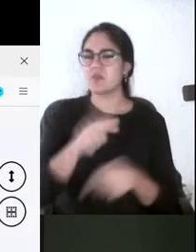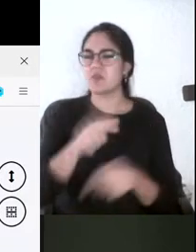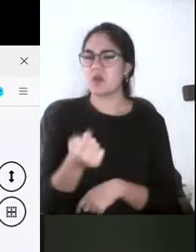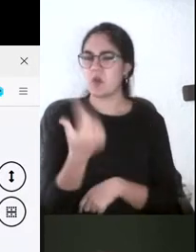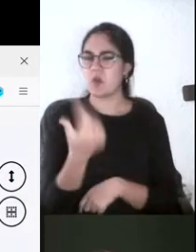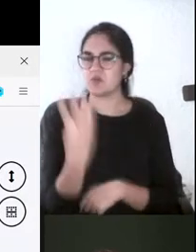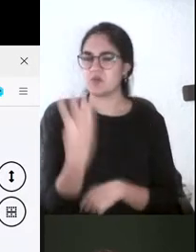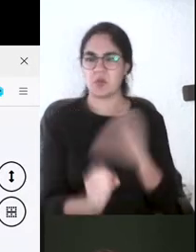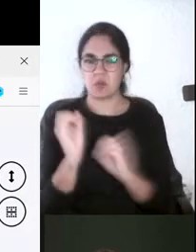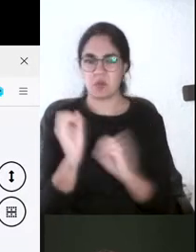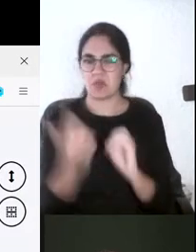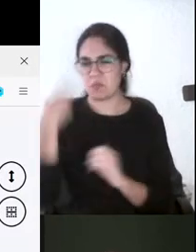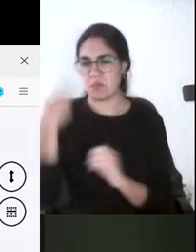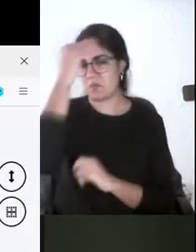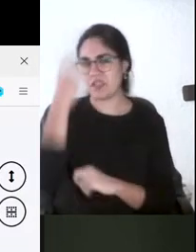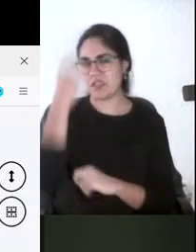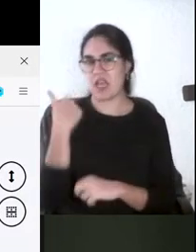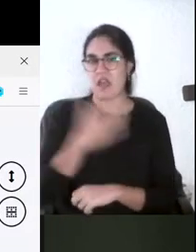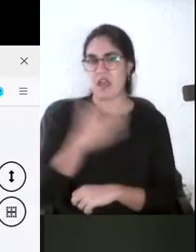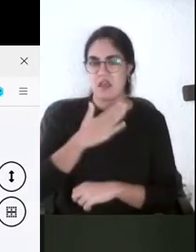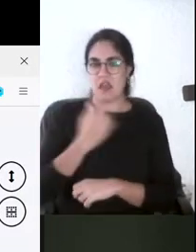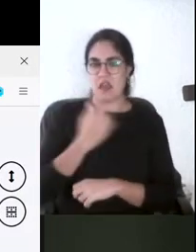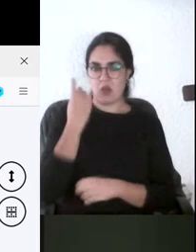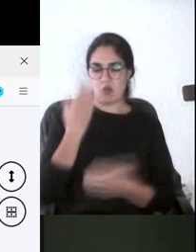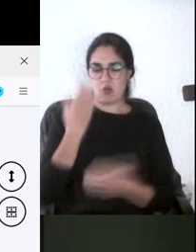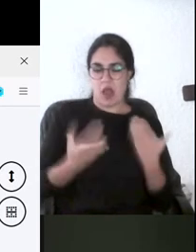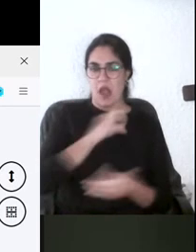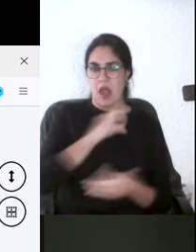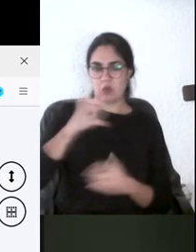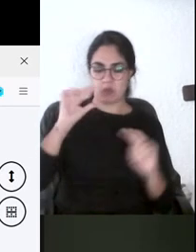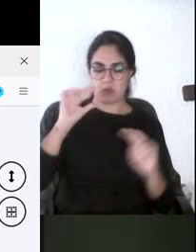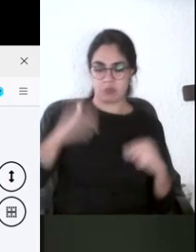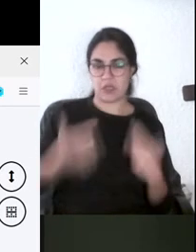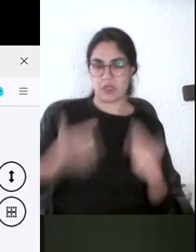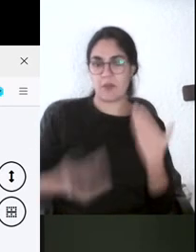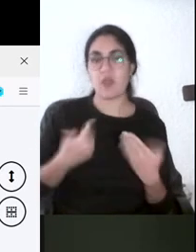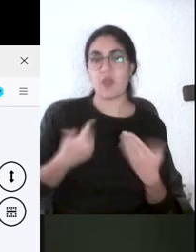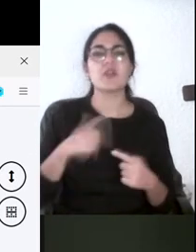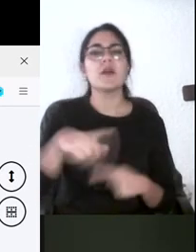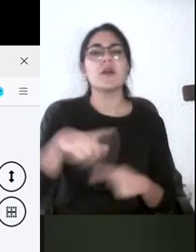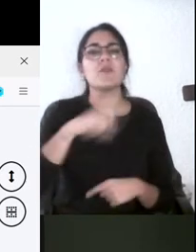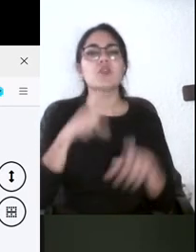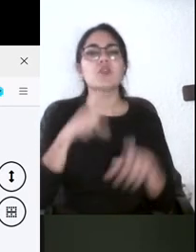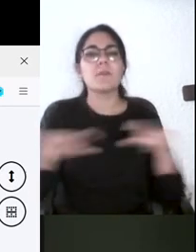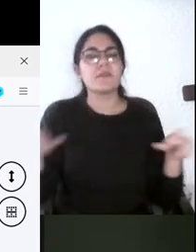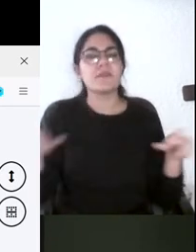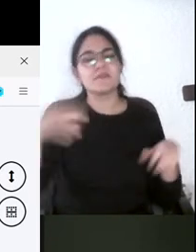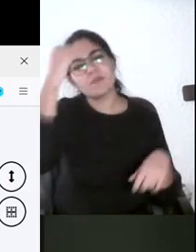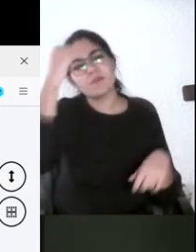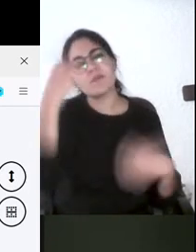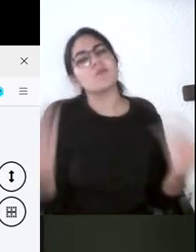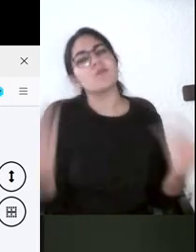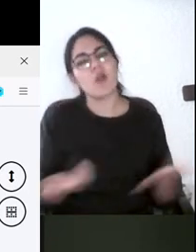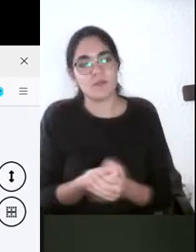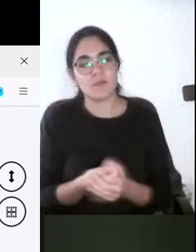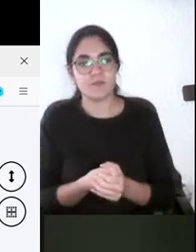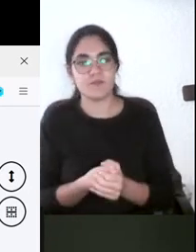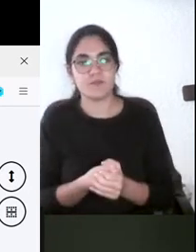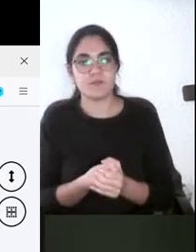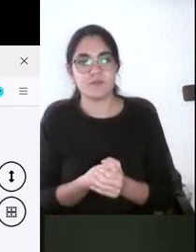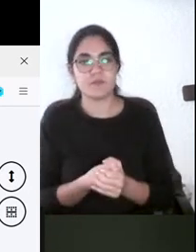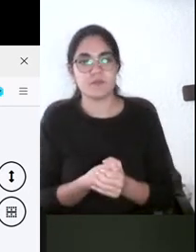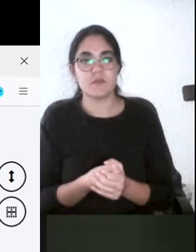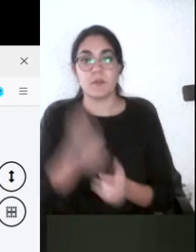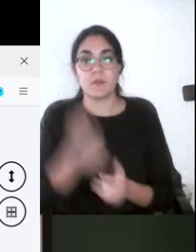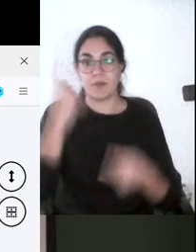co-evaluación eh opiniones al respecto por parte de la mesa ya había sí vamos vamos con